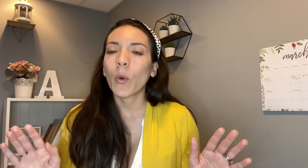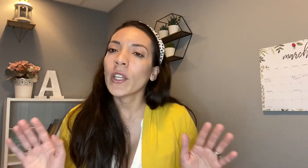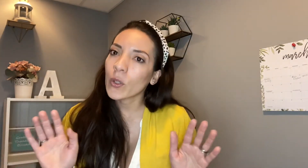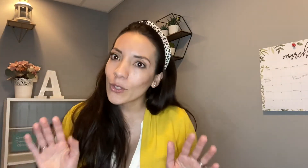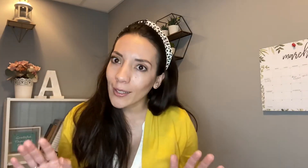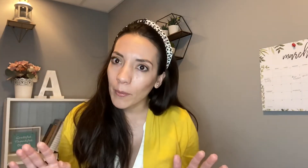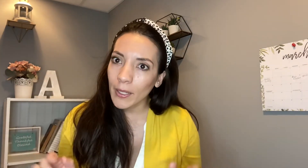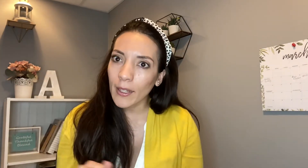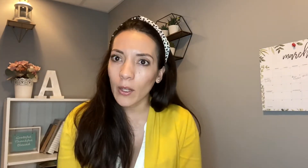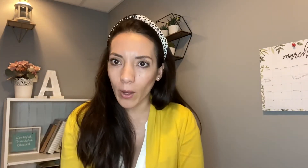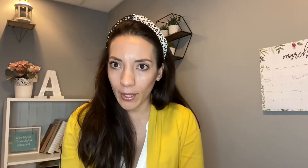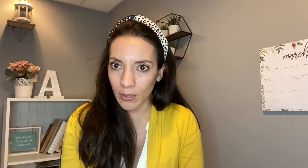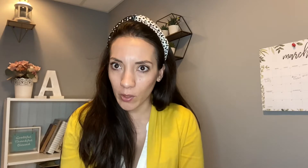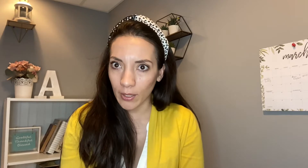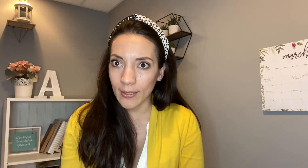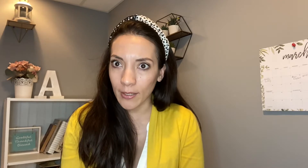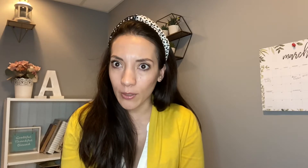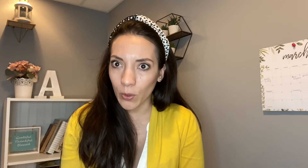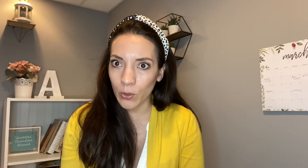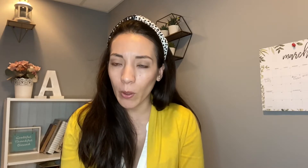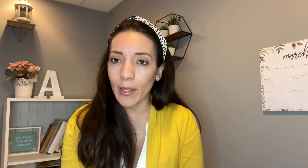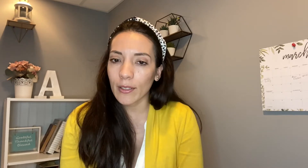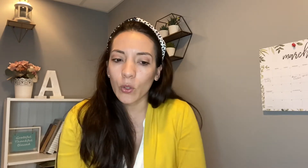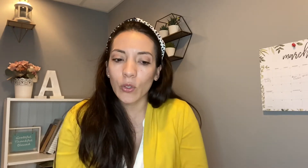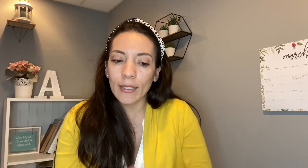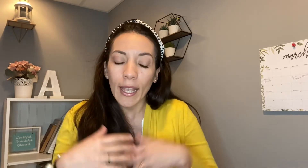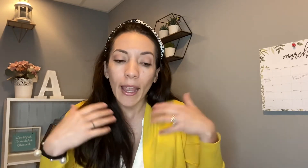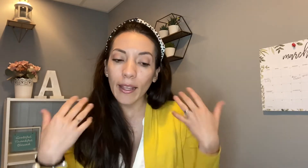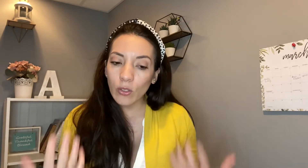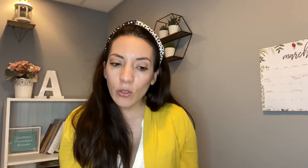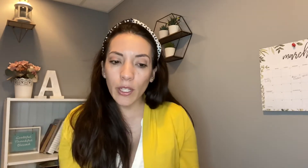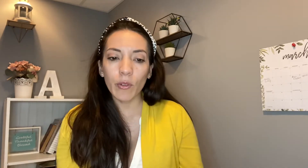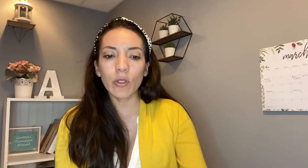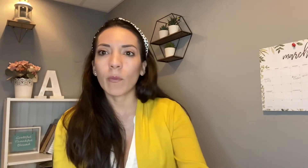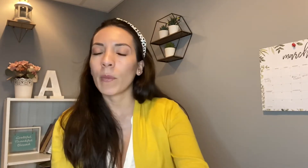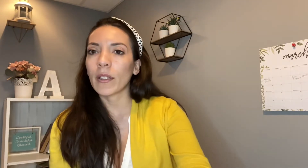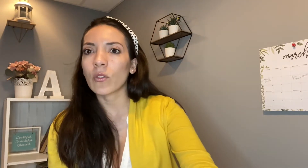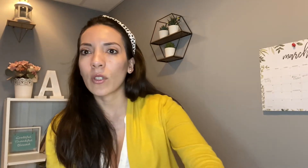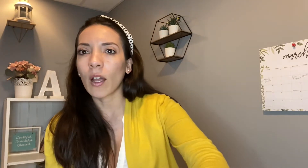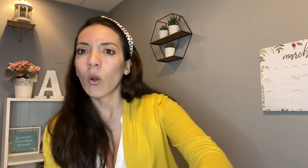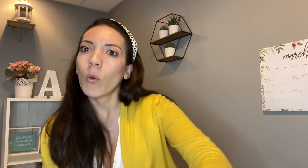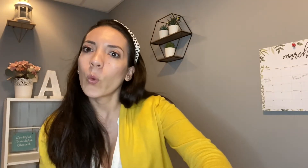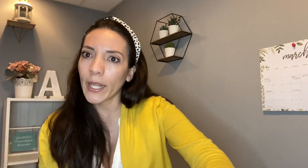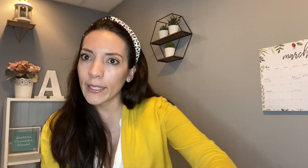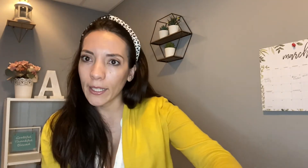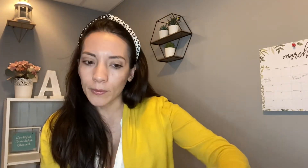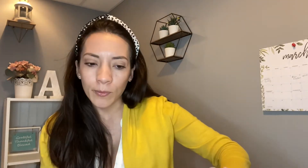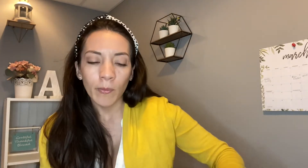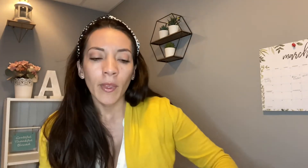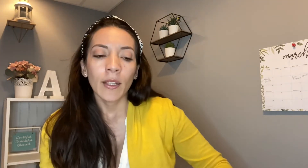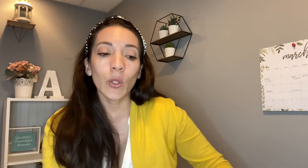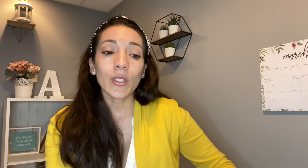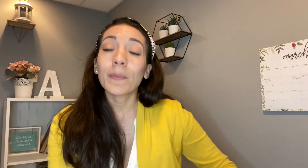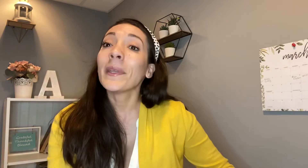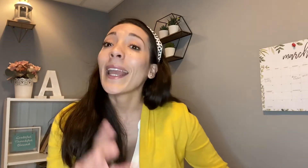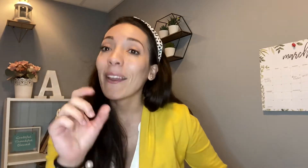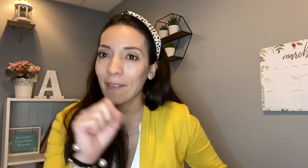inconscientemente el lenguaje de señas con los bebés entonces estos libros simplemente nos dan como una guía entonces mi jefa